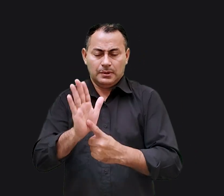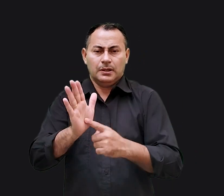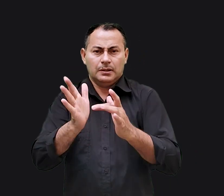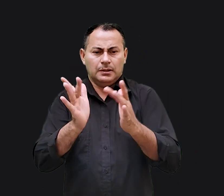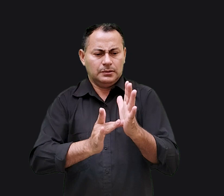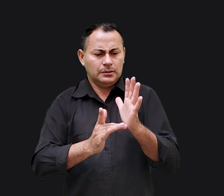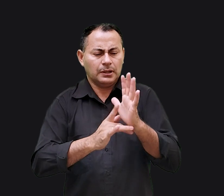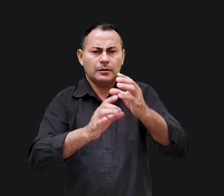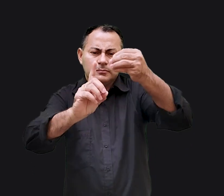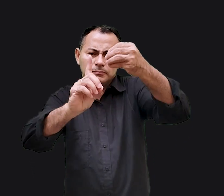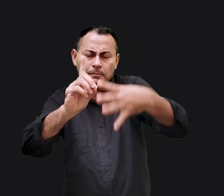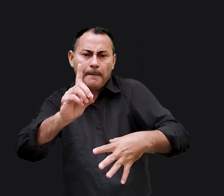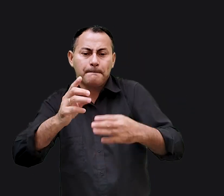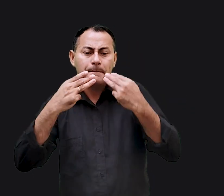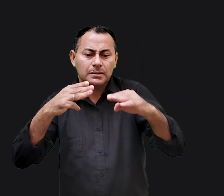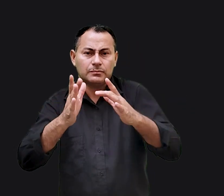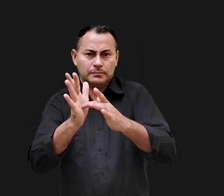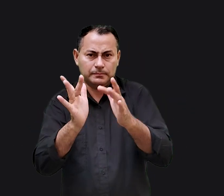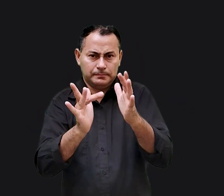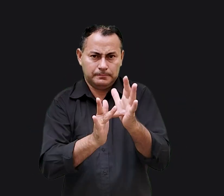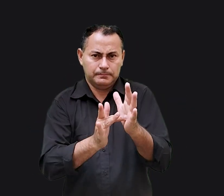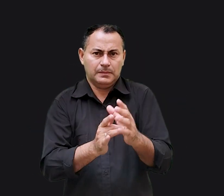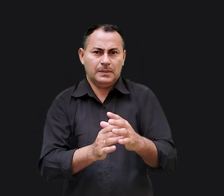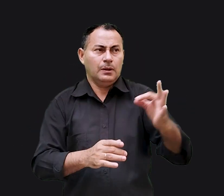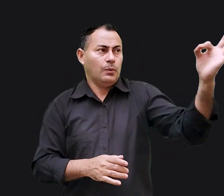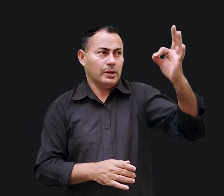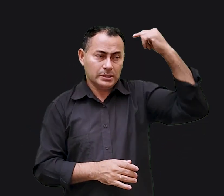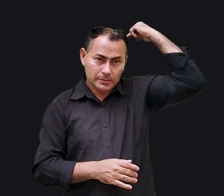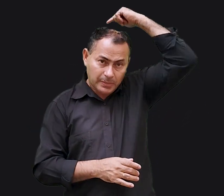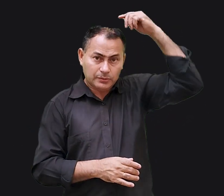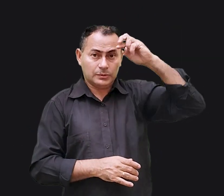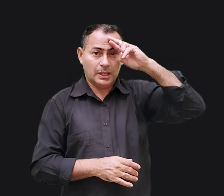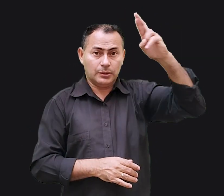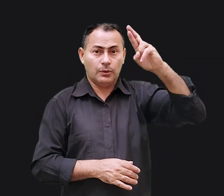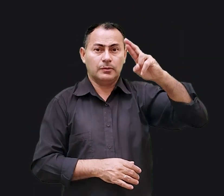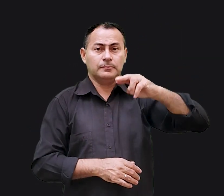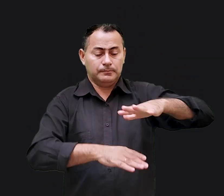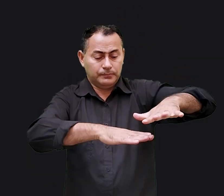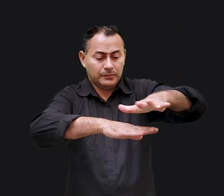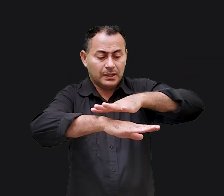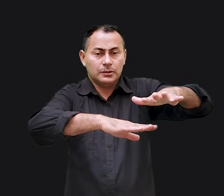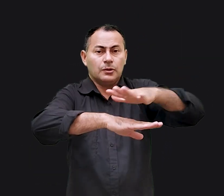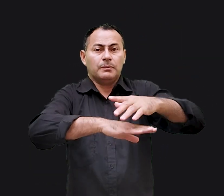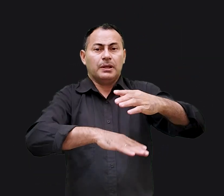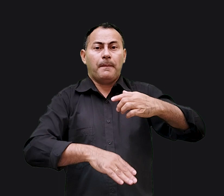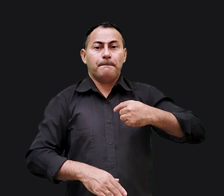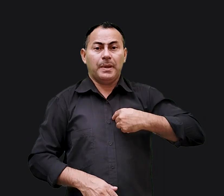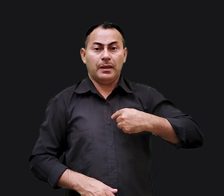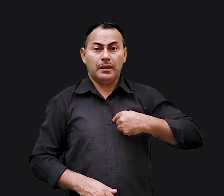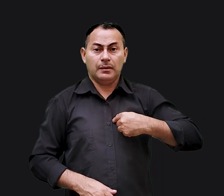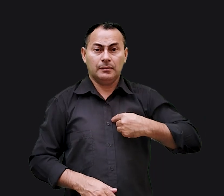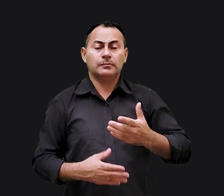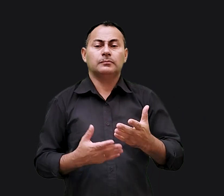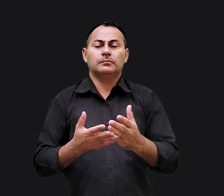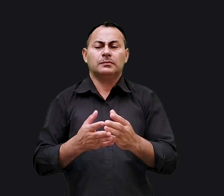Aquele manifesto nos dá uma descrição da missão de Jesus. O Espírito do Senhor está sobre mim.